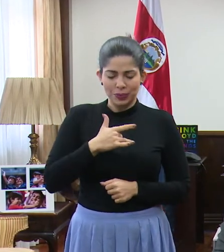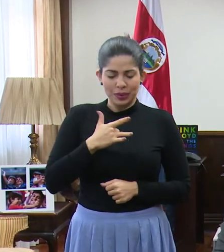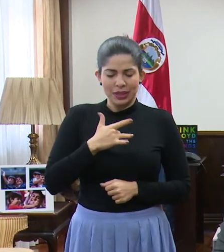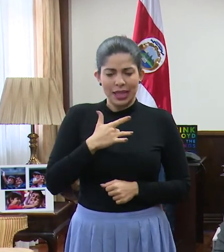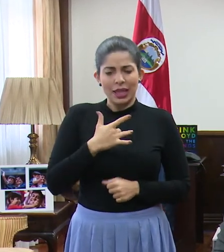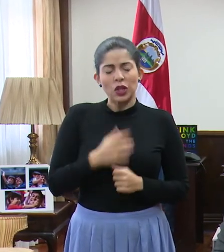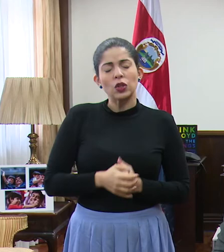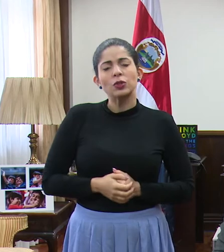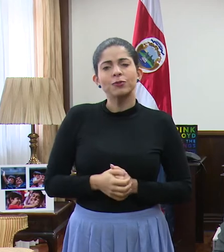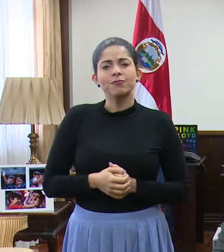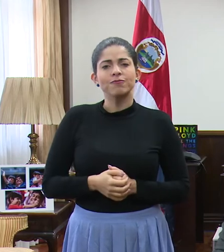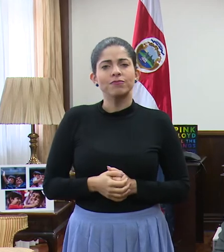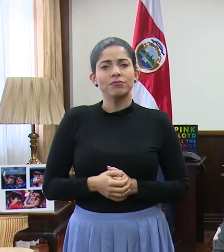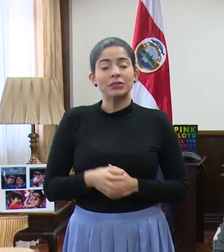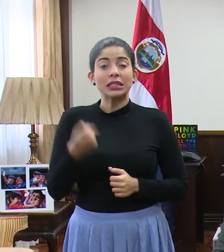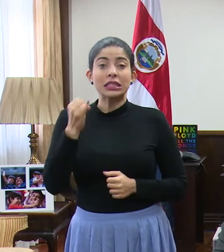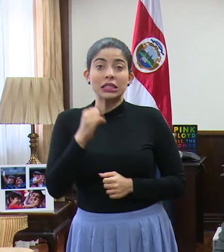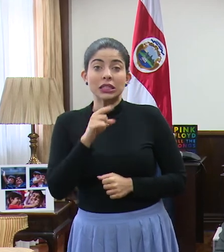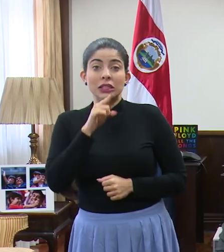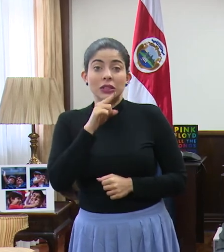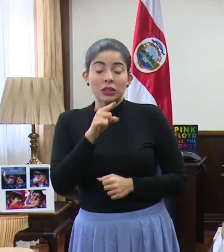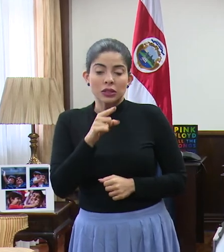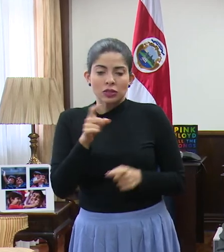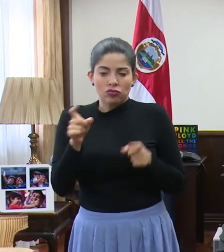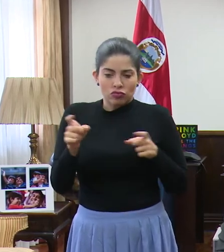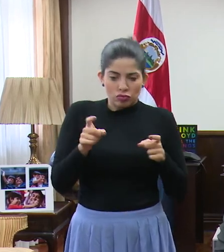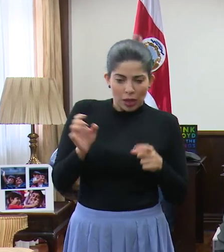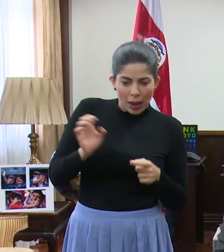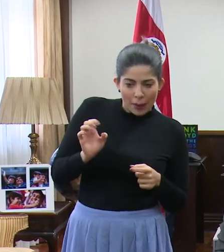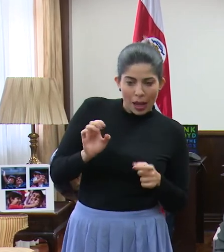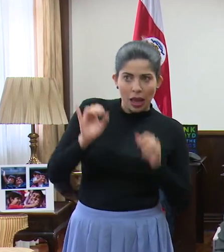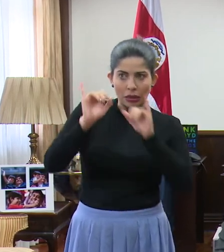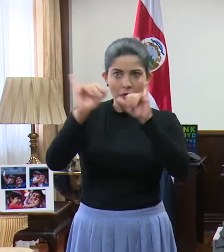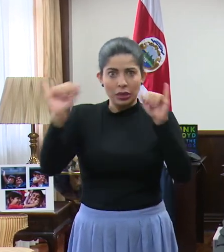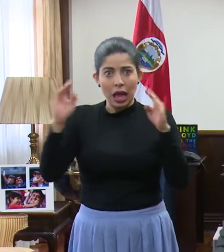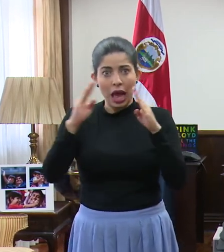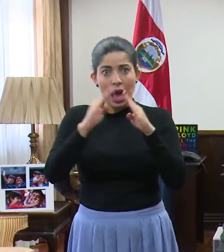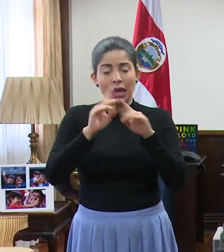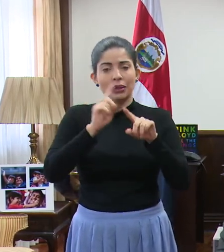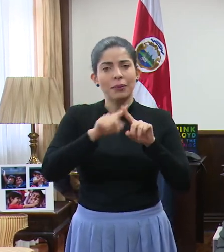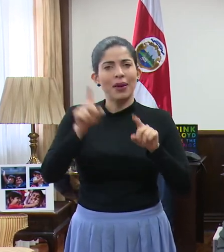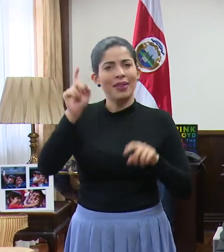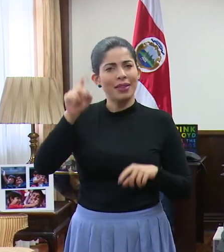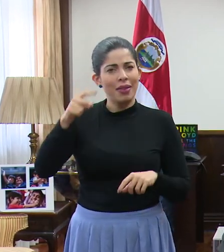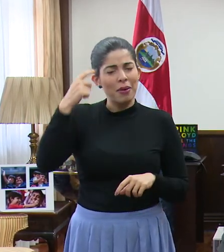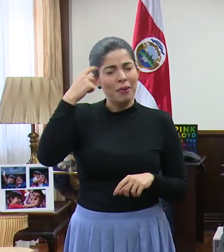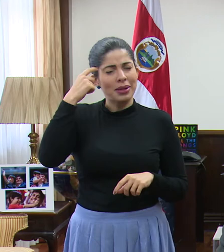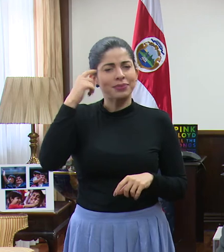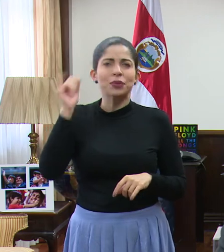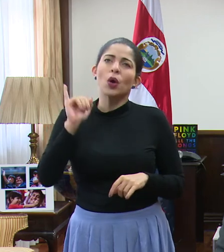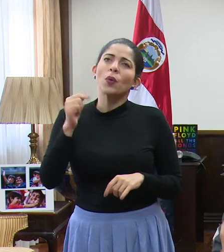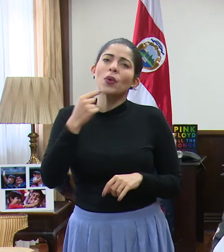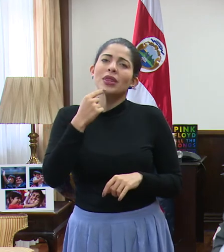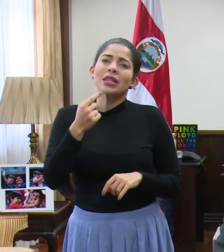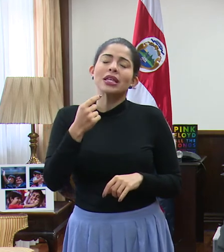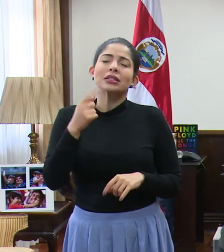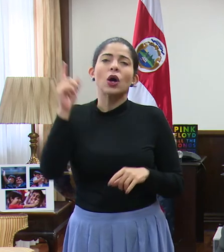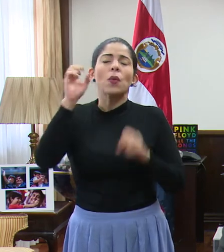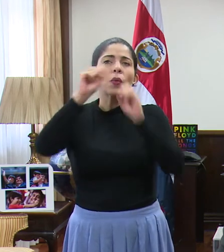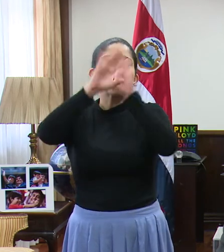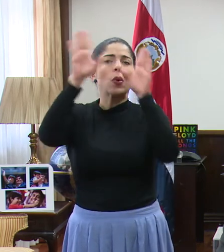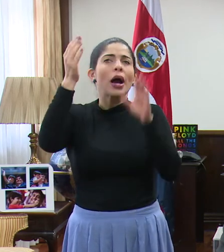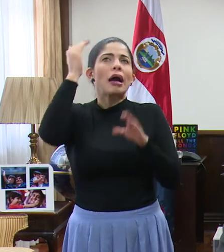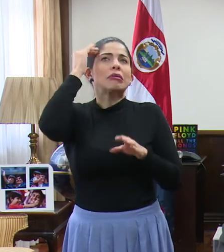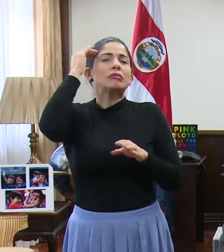que estamos, si bien viviendo la emergencia y estándonos en la casa, tenemos que pensar y, como dicen, hacernos la idea